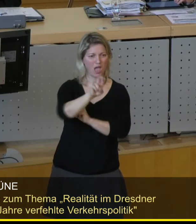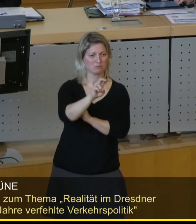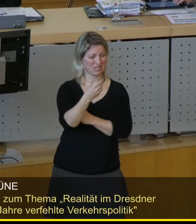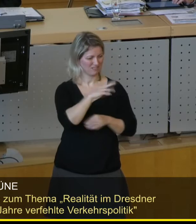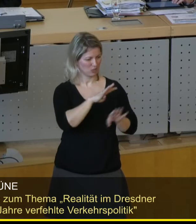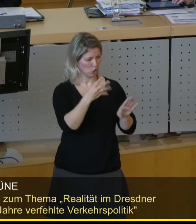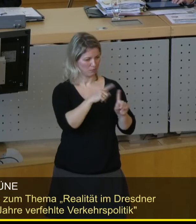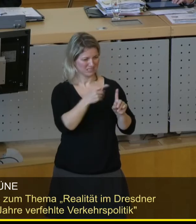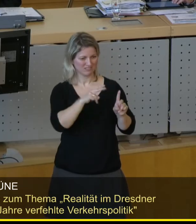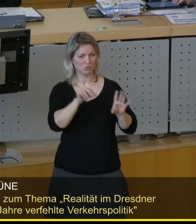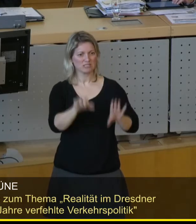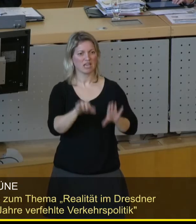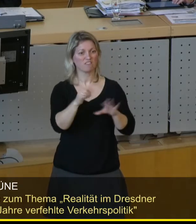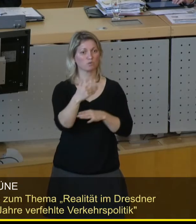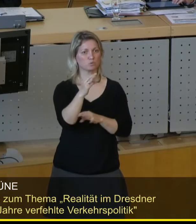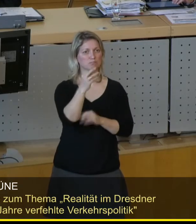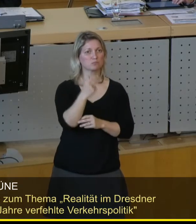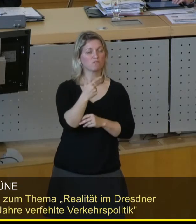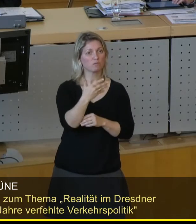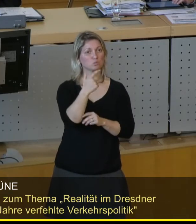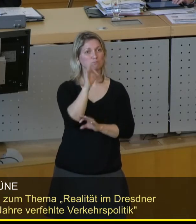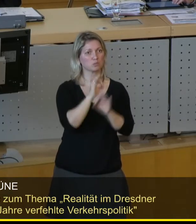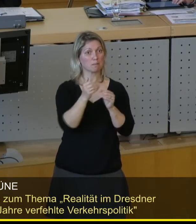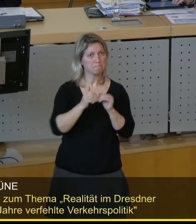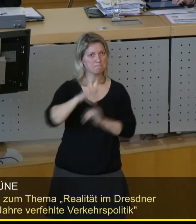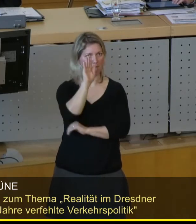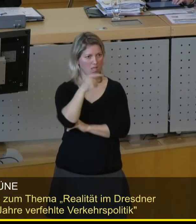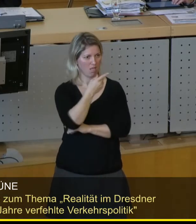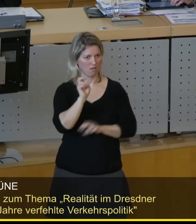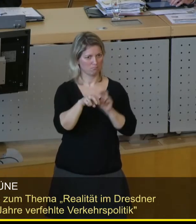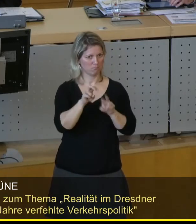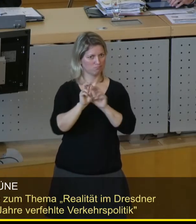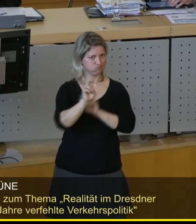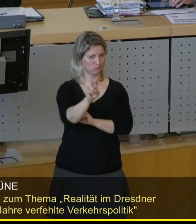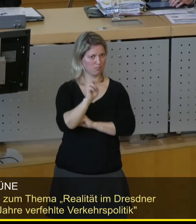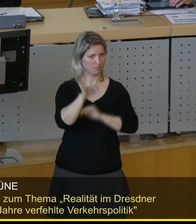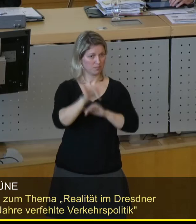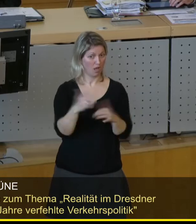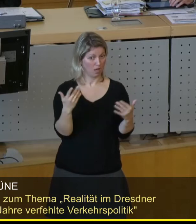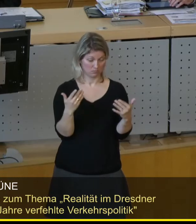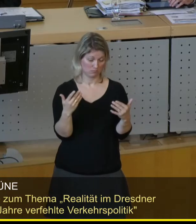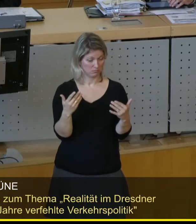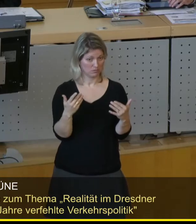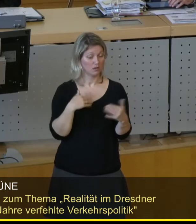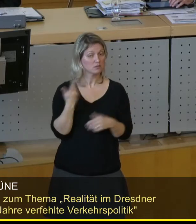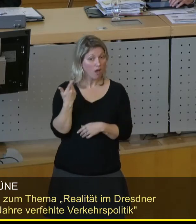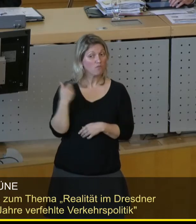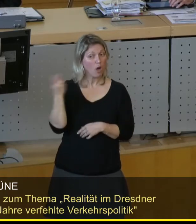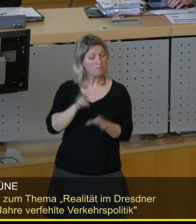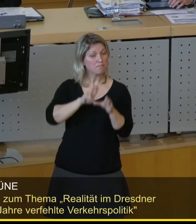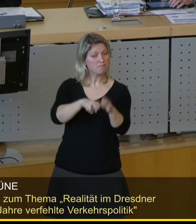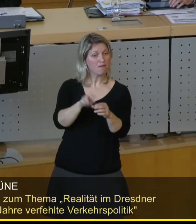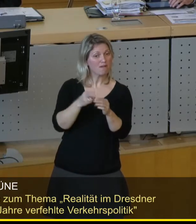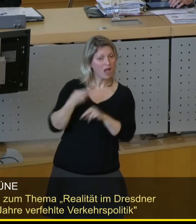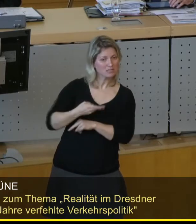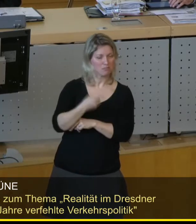25 Prozent mehr Gäste, die das nutzen. Das ist auch Abstimmung mit den Füßen. Herr Zastow, die stimmen nämlich ab, indem sie in die Eisenbahn und in die S-Bahn